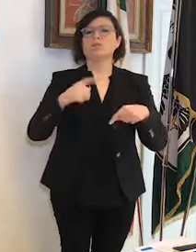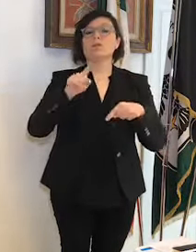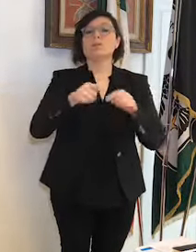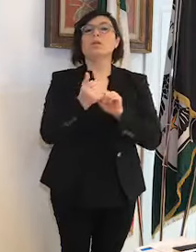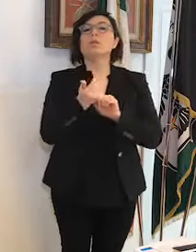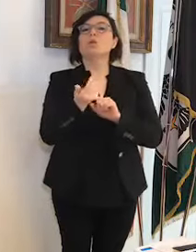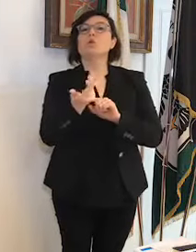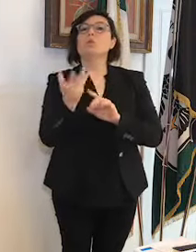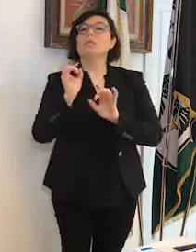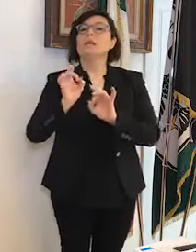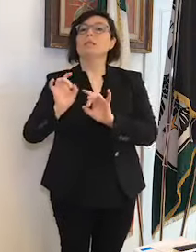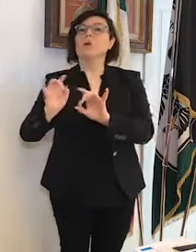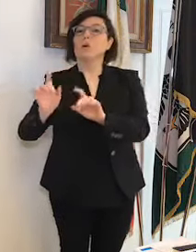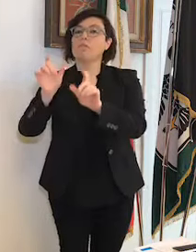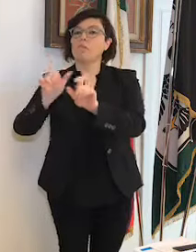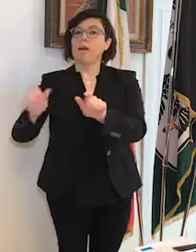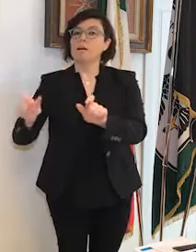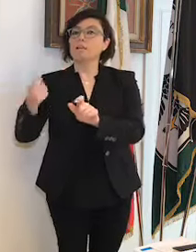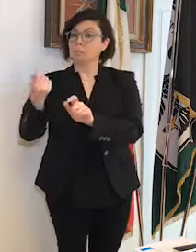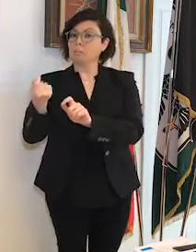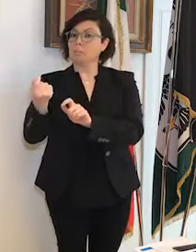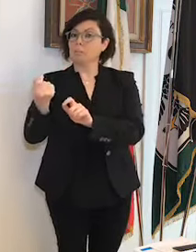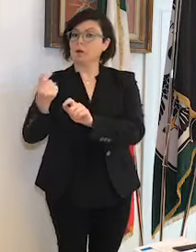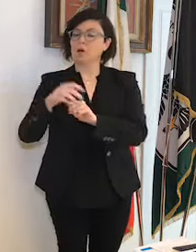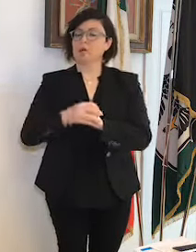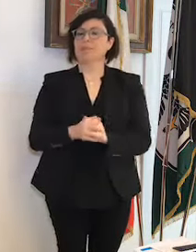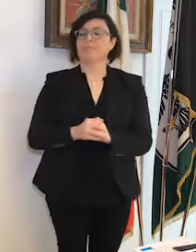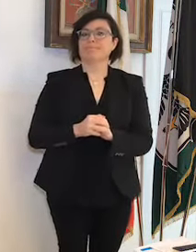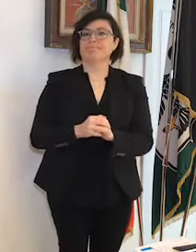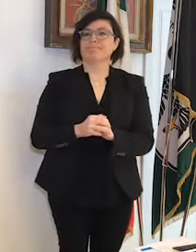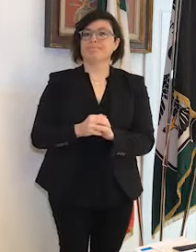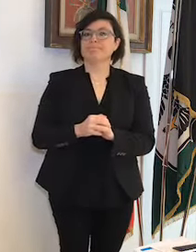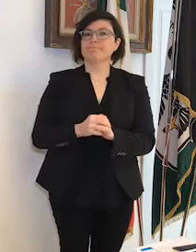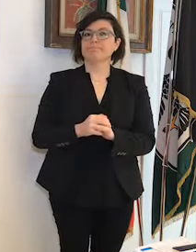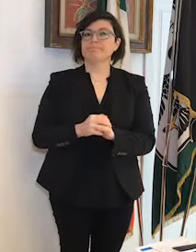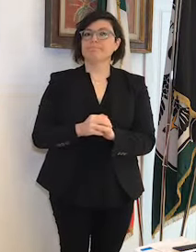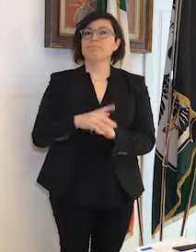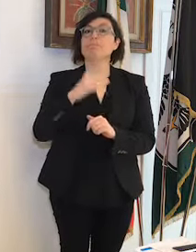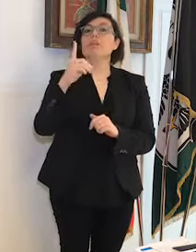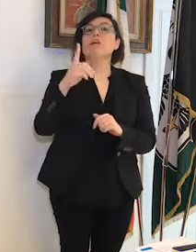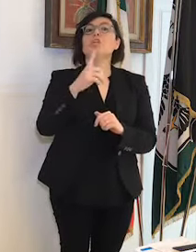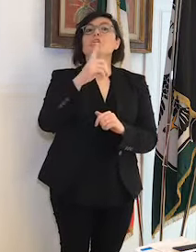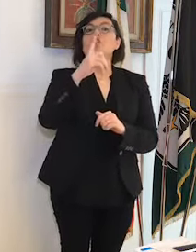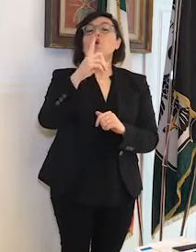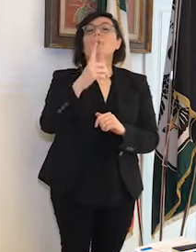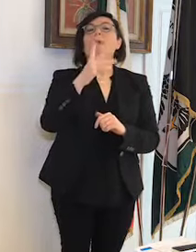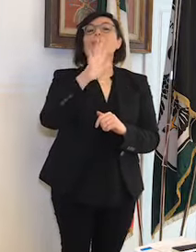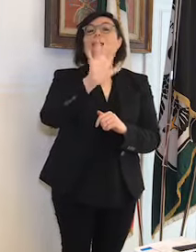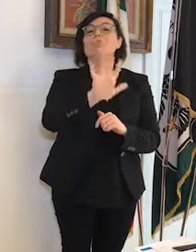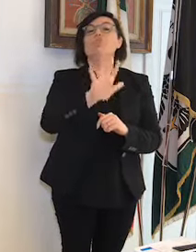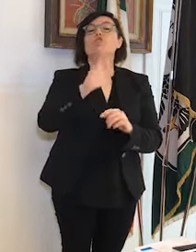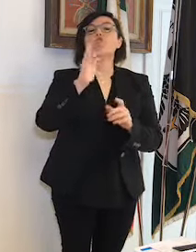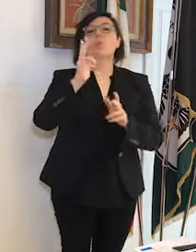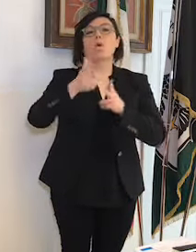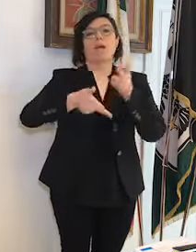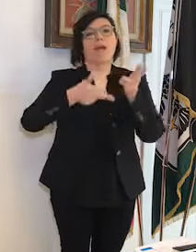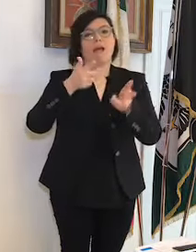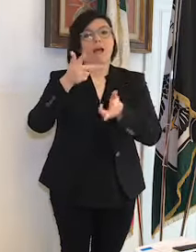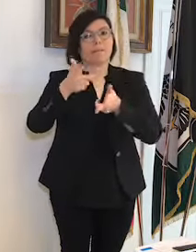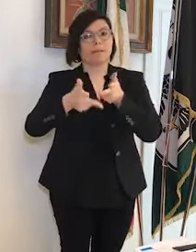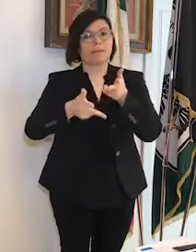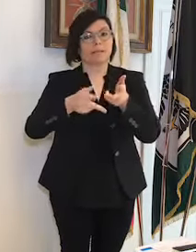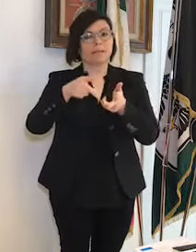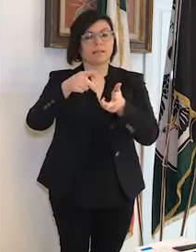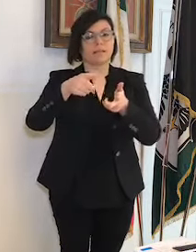dei contagi dal da domenica 5 aprile sarà attivato il servizio di